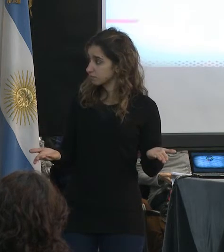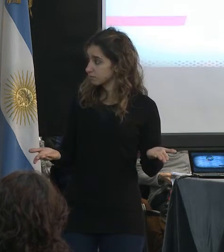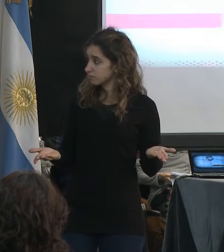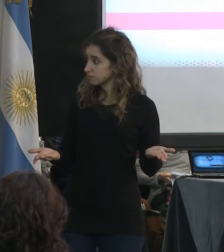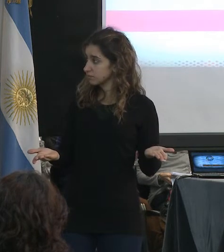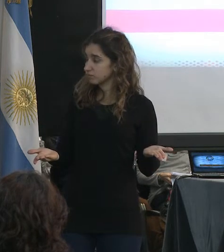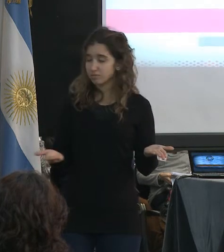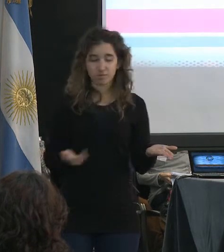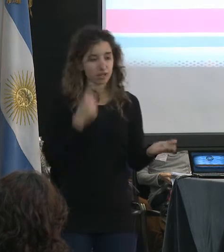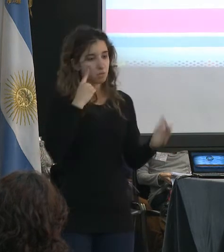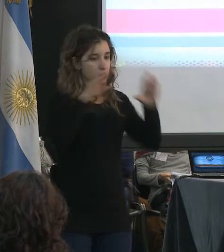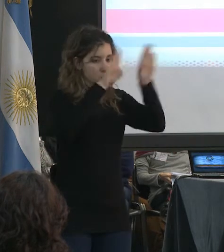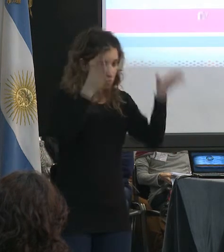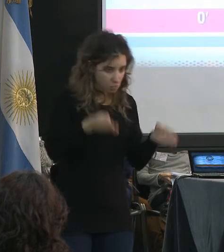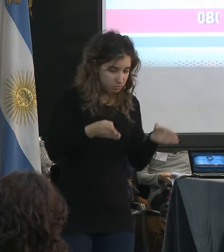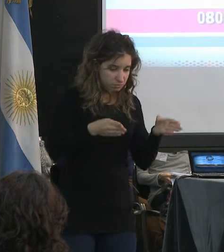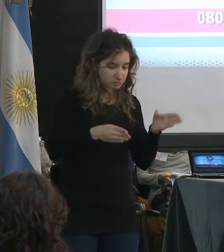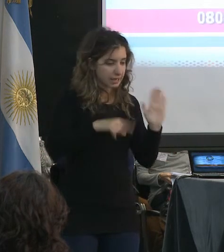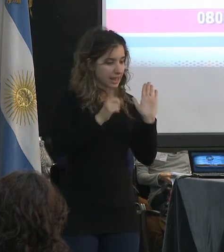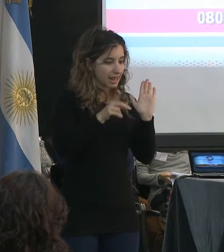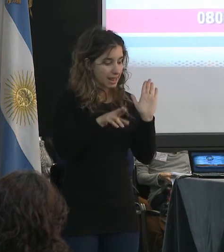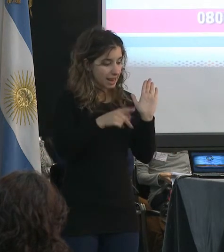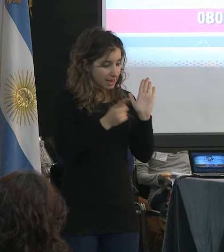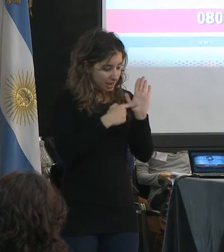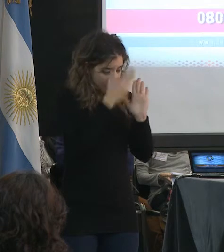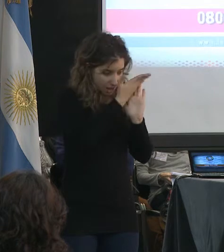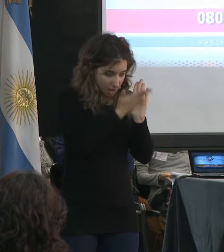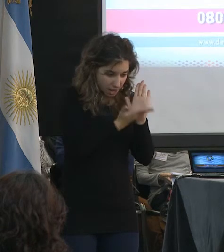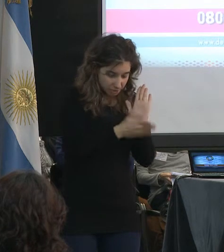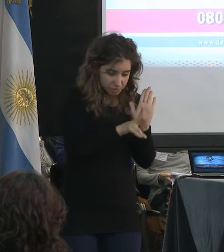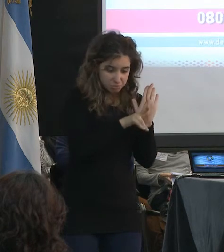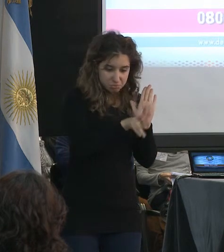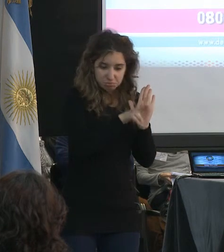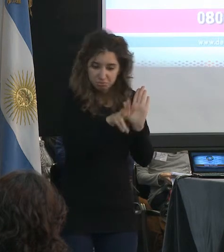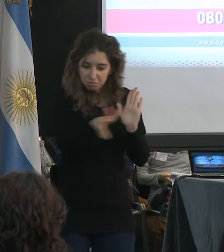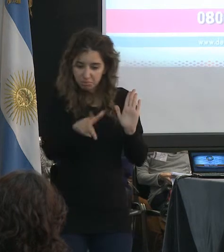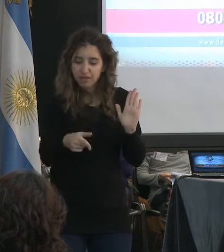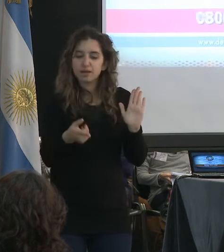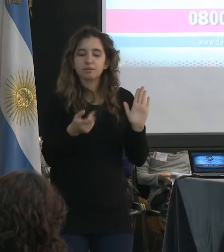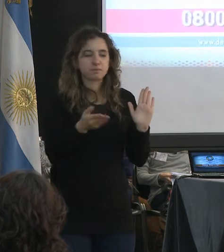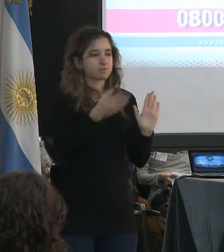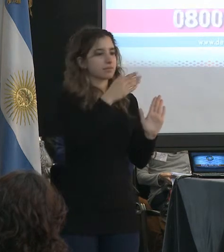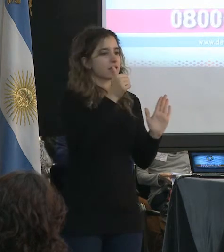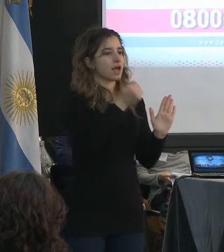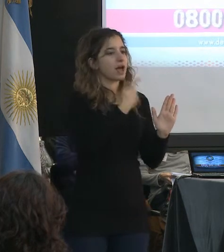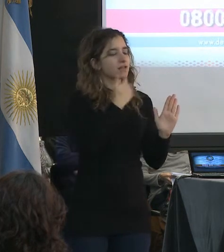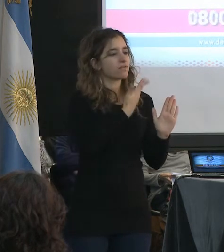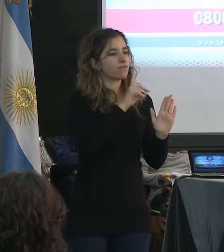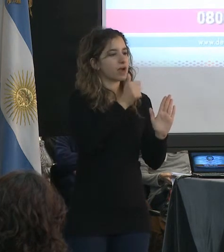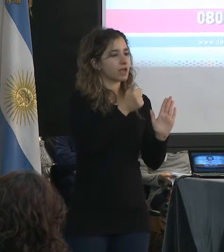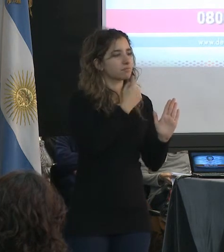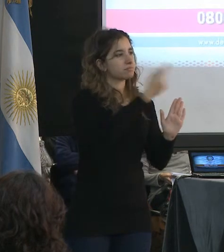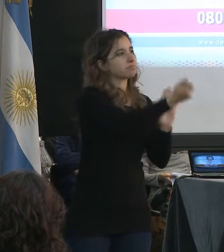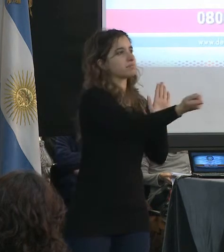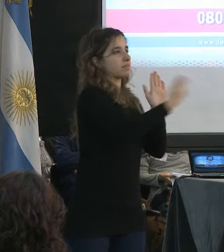a través de ordenanzas exigen por lo menos un papel que le dé el ASCA que diga que está habilitado para